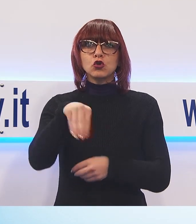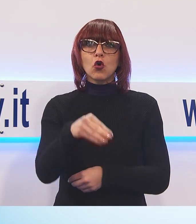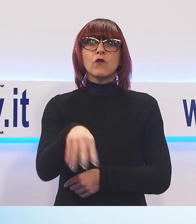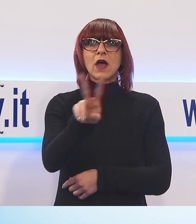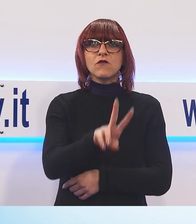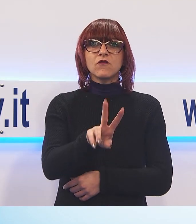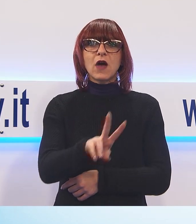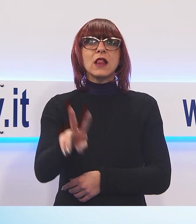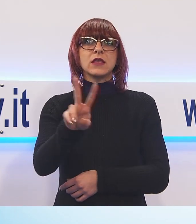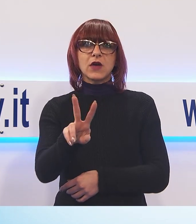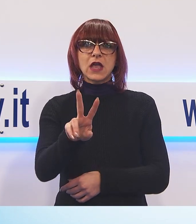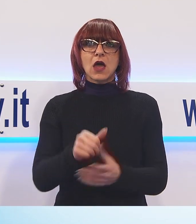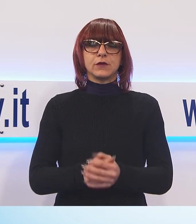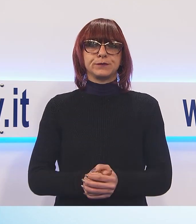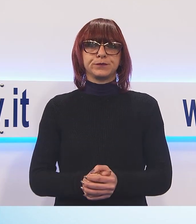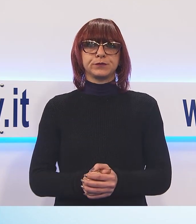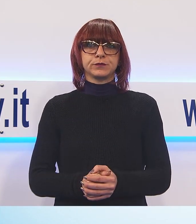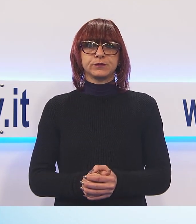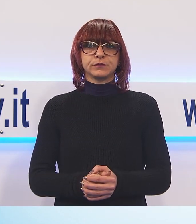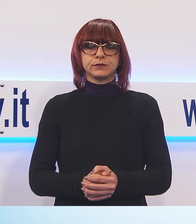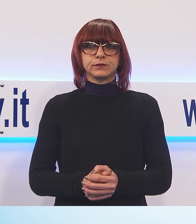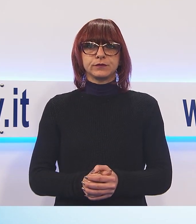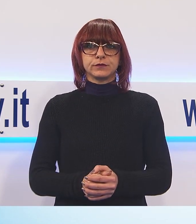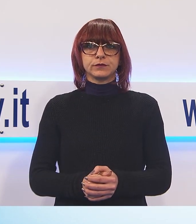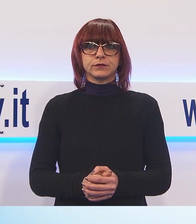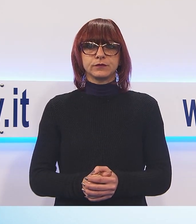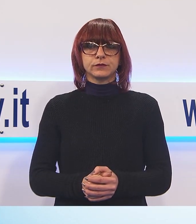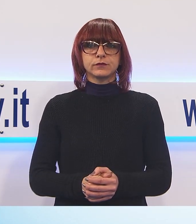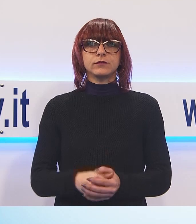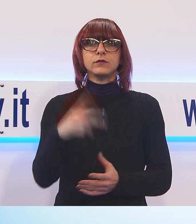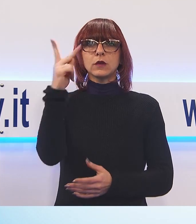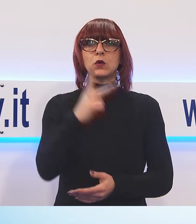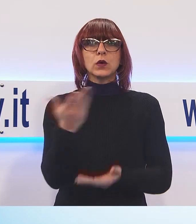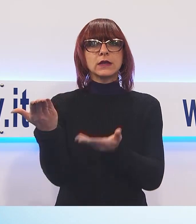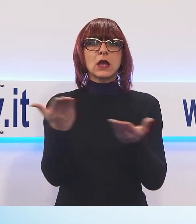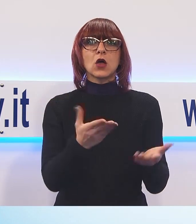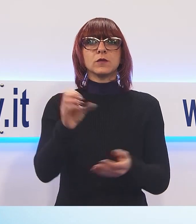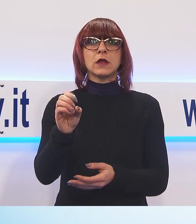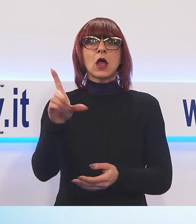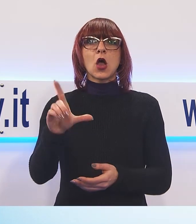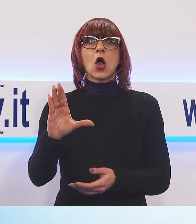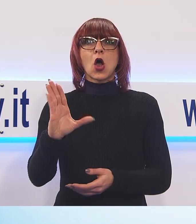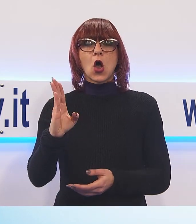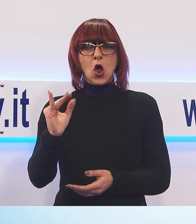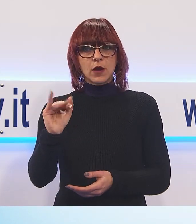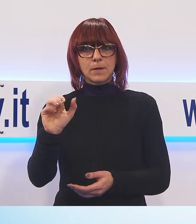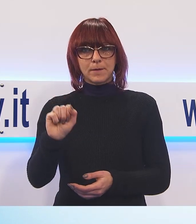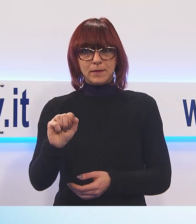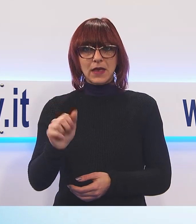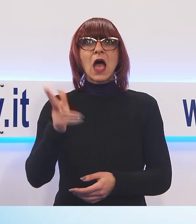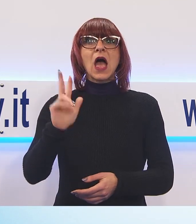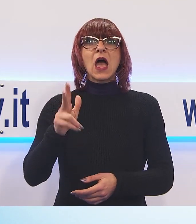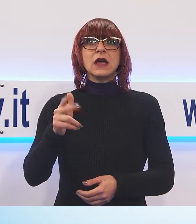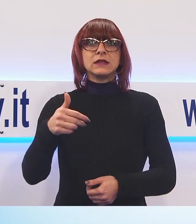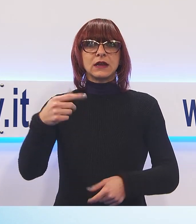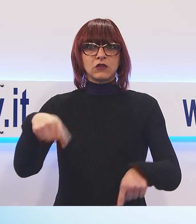La lucchese si affida anche alla Cavala, i rossoneri ospitano l'Olbia, mai vittorioso al Porta Elisa nei 13 precedenti confronti.